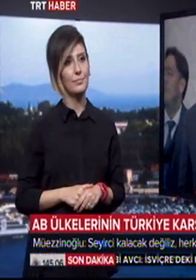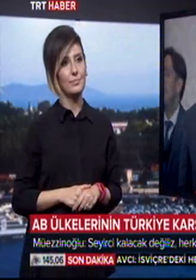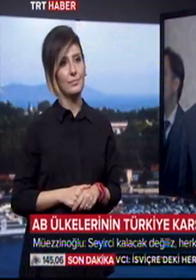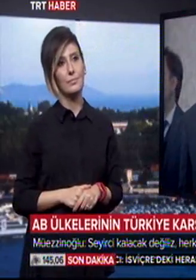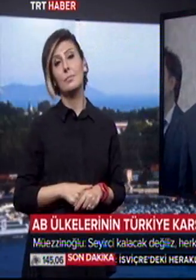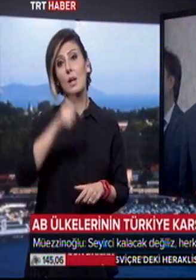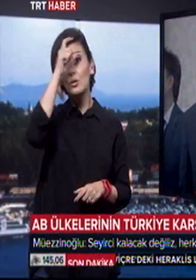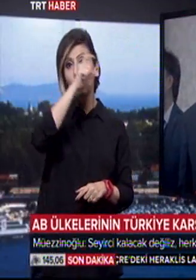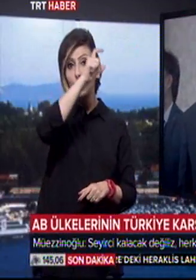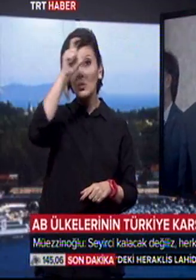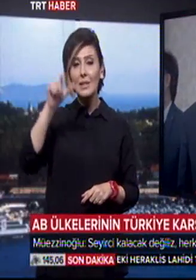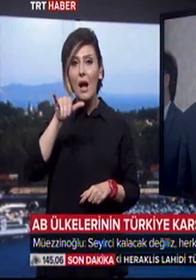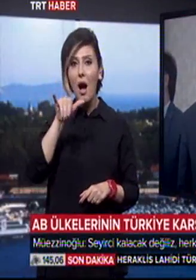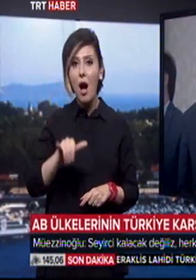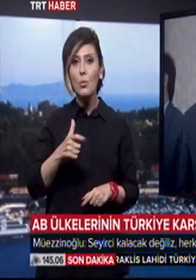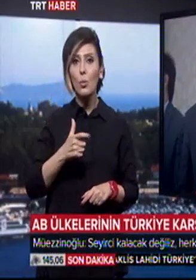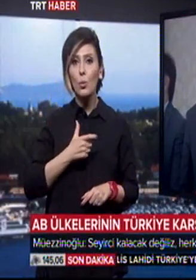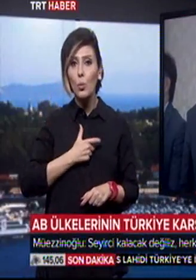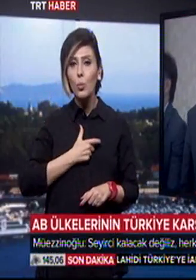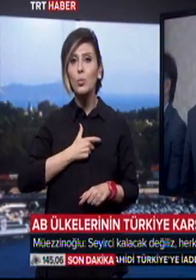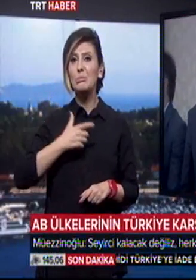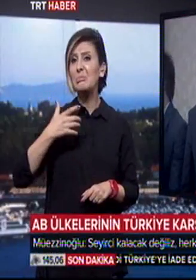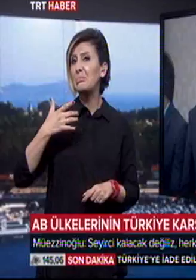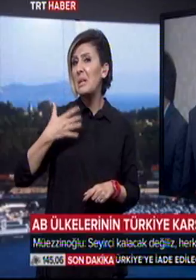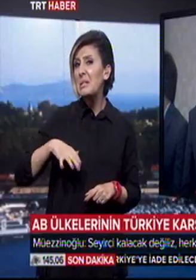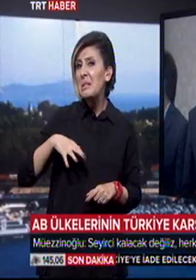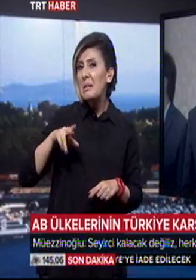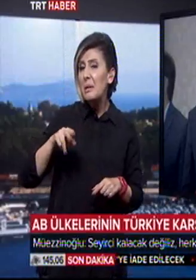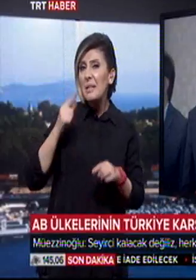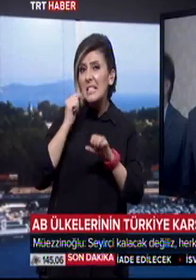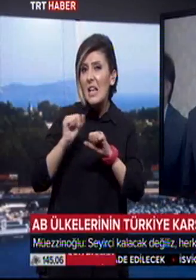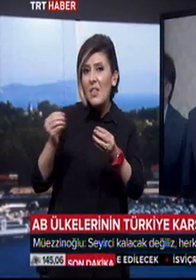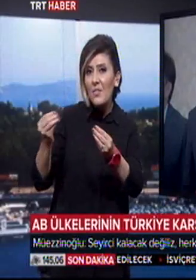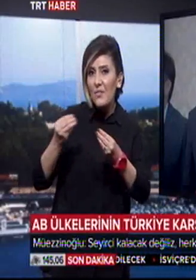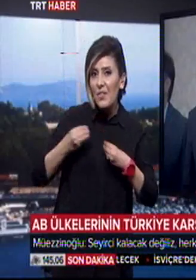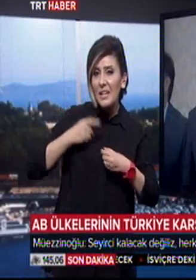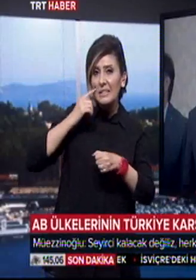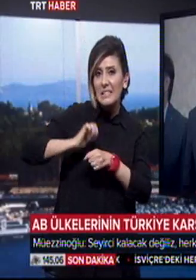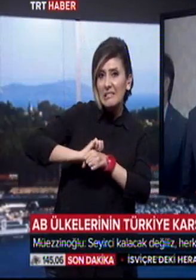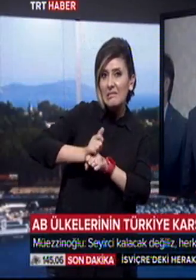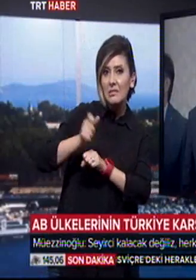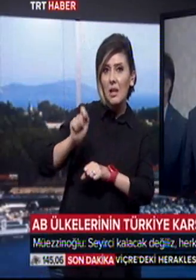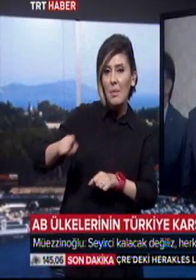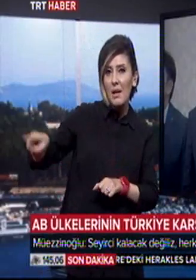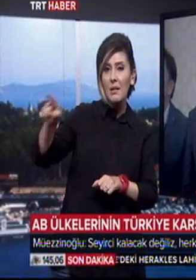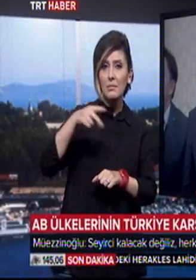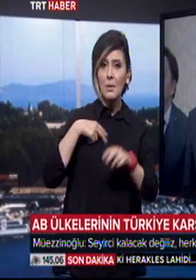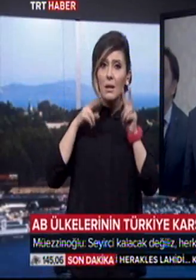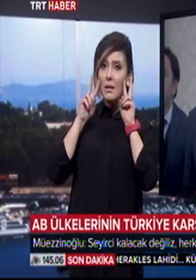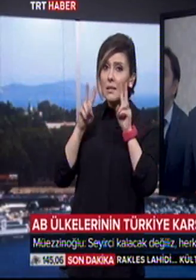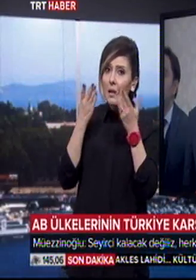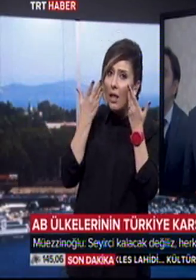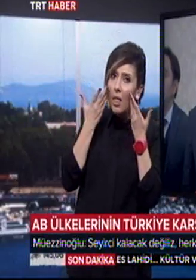Türkiye'nin hak hukukunu istediği gibi zedeleyenler, çiğneyenlere bir seyirci kalacak